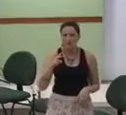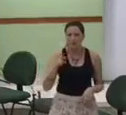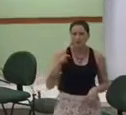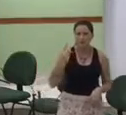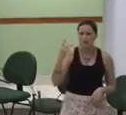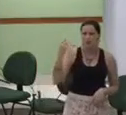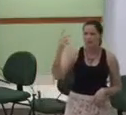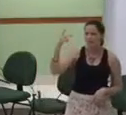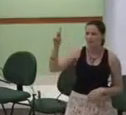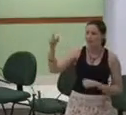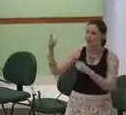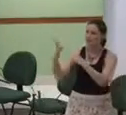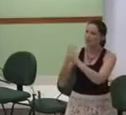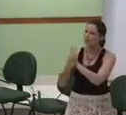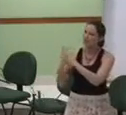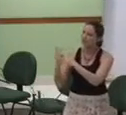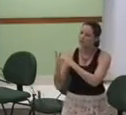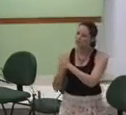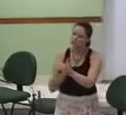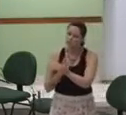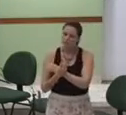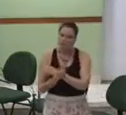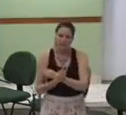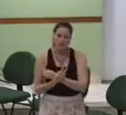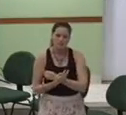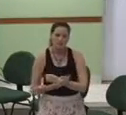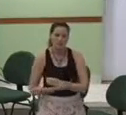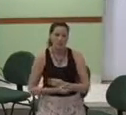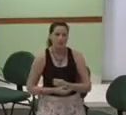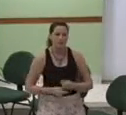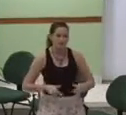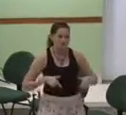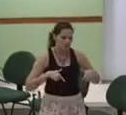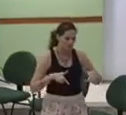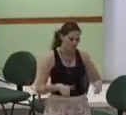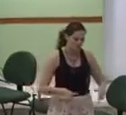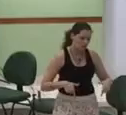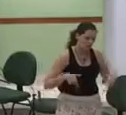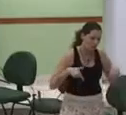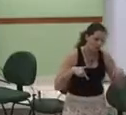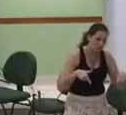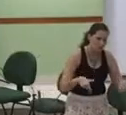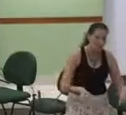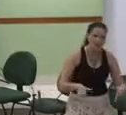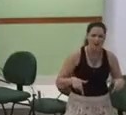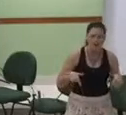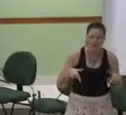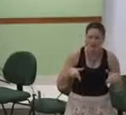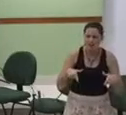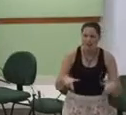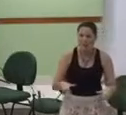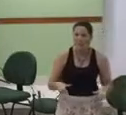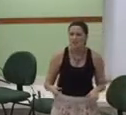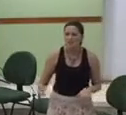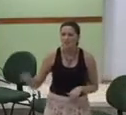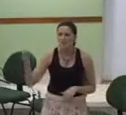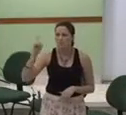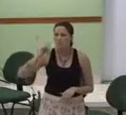mão E nas grandes lutas Vem me